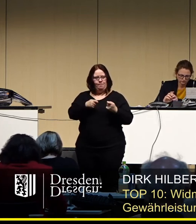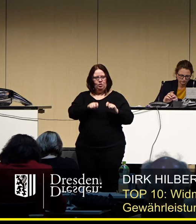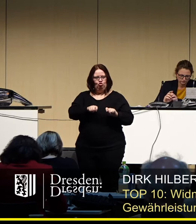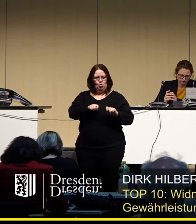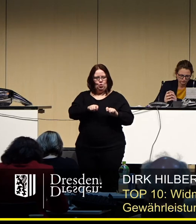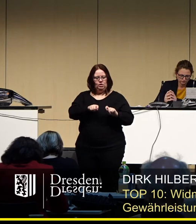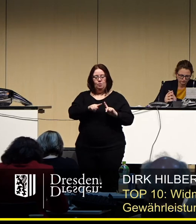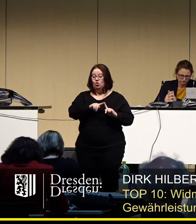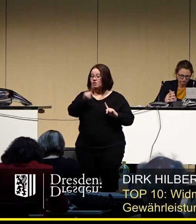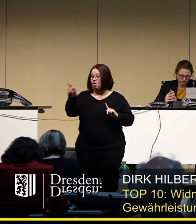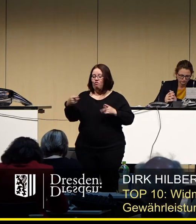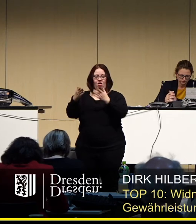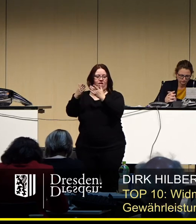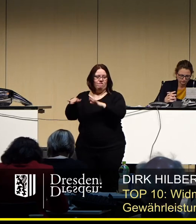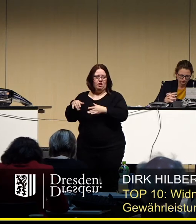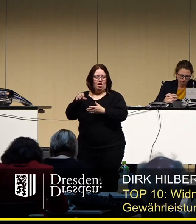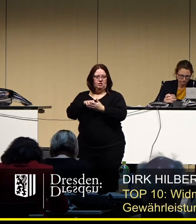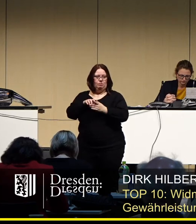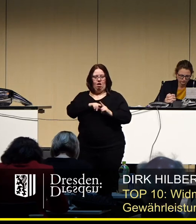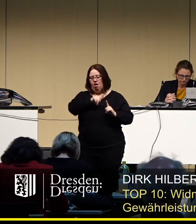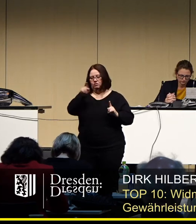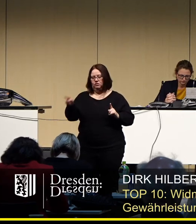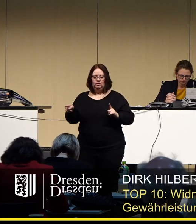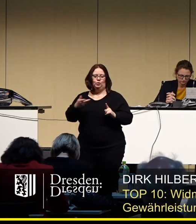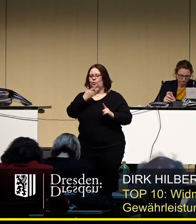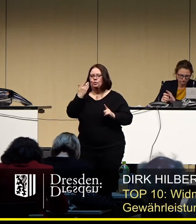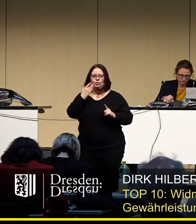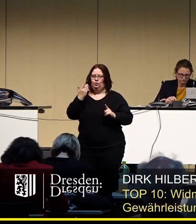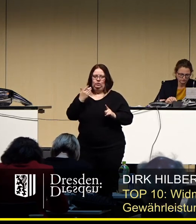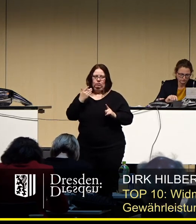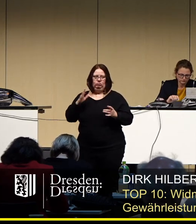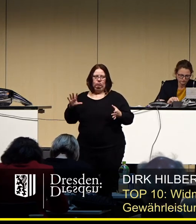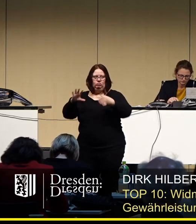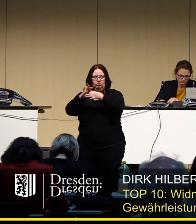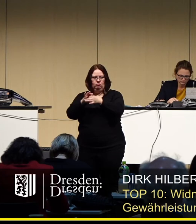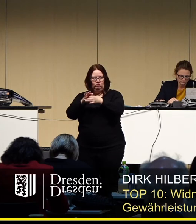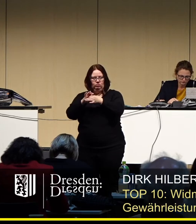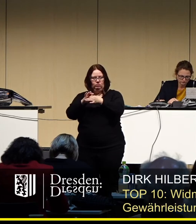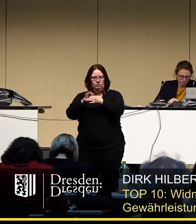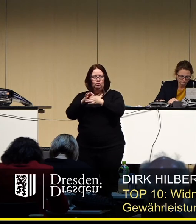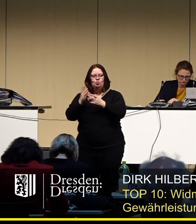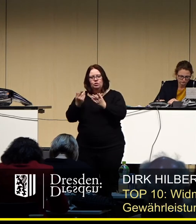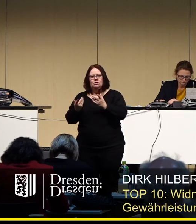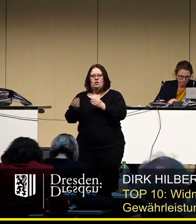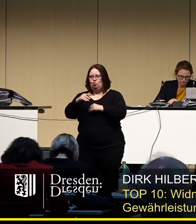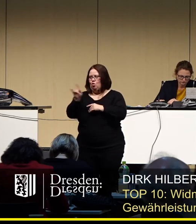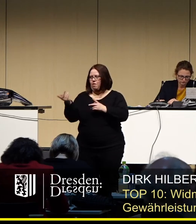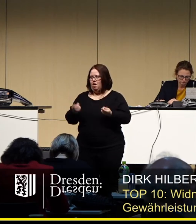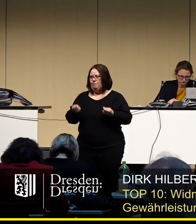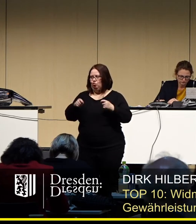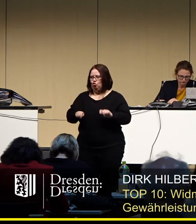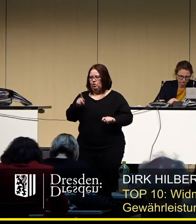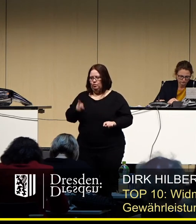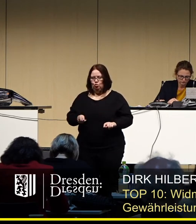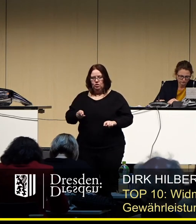entfacht keine Wirkung auf die Konzessionsgebühren. Es müsste dementsprechend ein separater Beschluss gefasst werden,